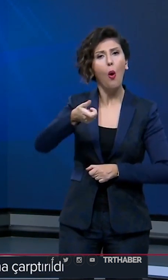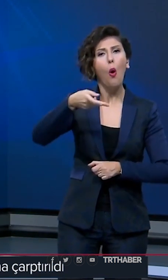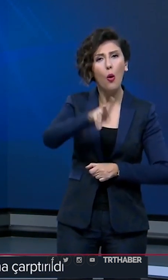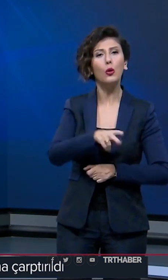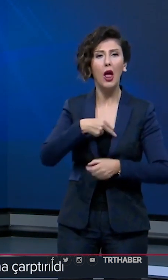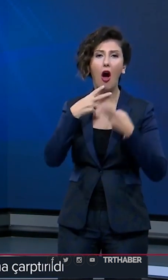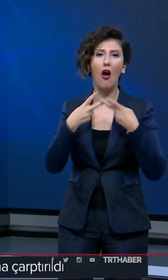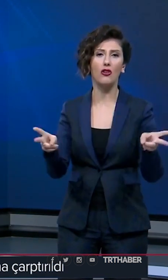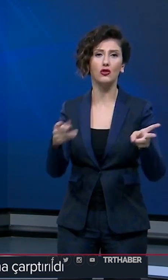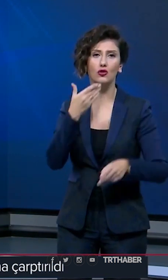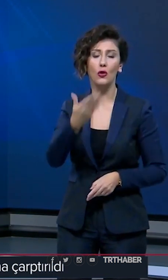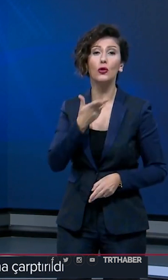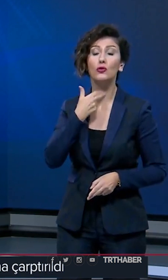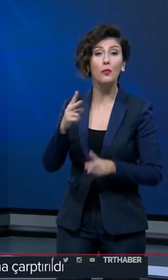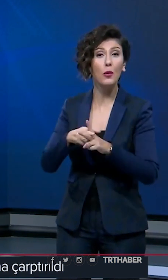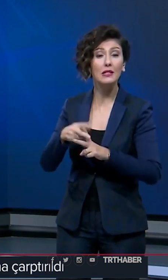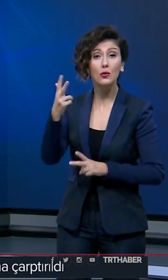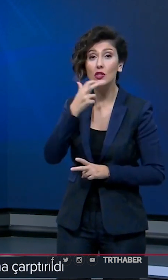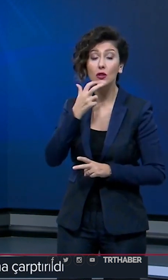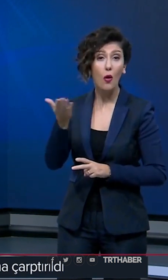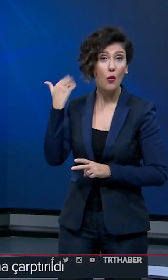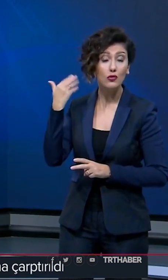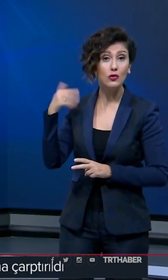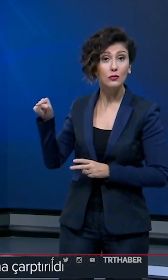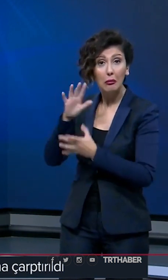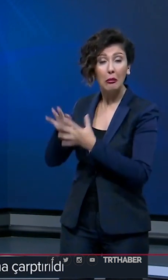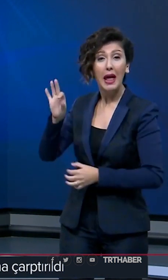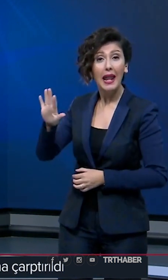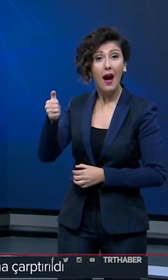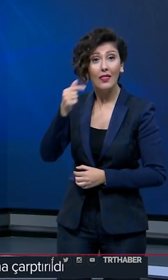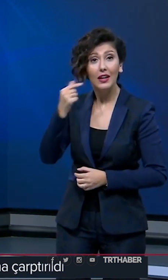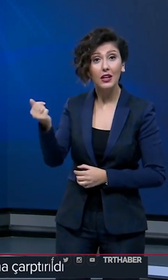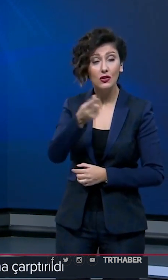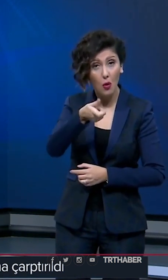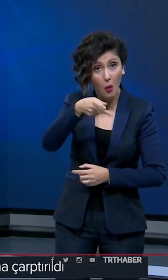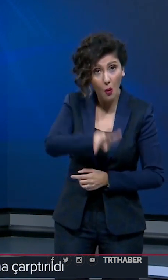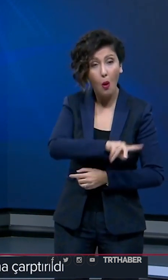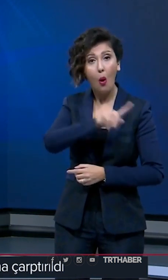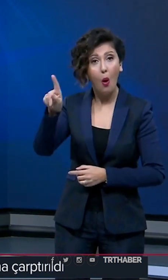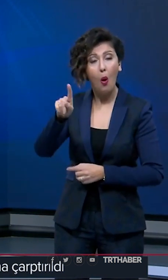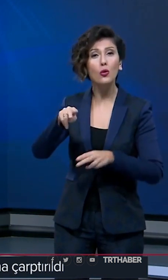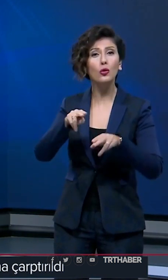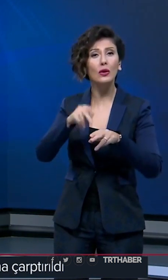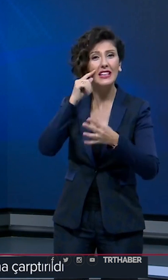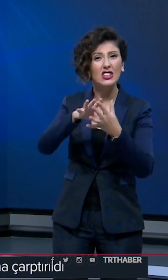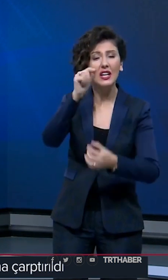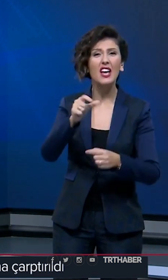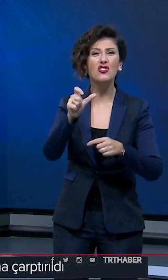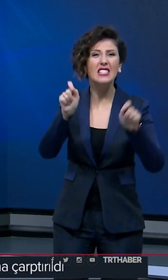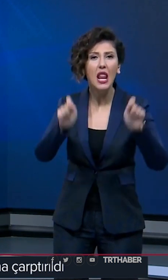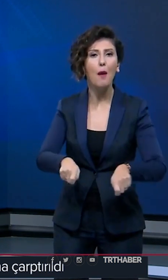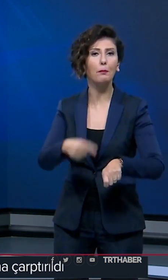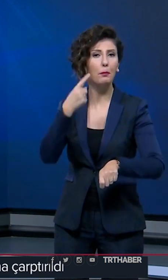öldürdüğünü itiraf etti. Rus polisi 3 yıl içinde Popkov'un 56 kişiyi öldürdüğüne, 10 kurbanına ise cinsel